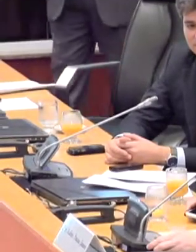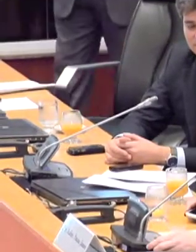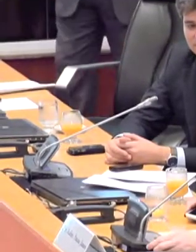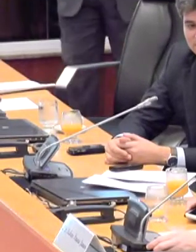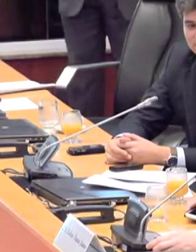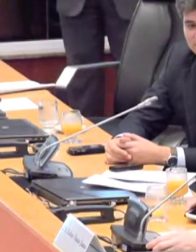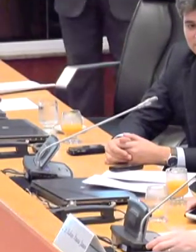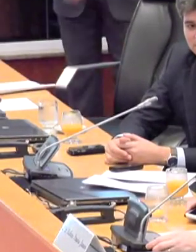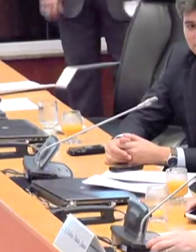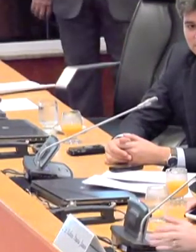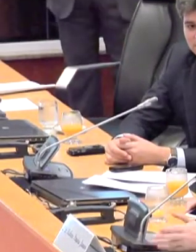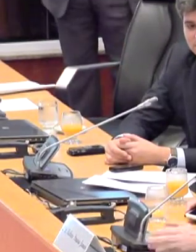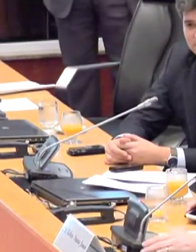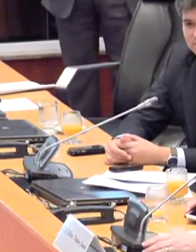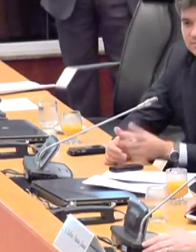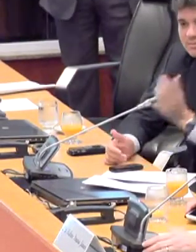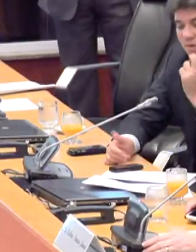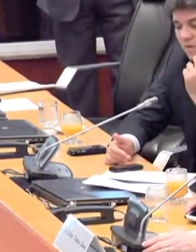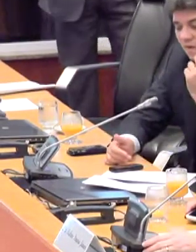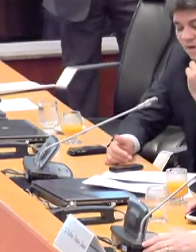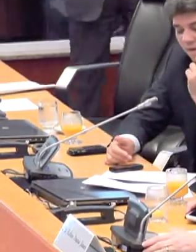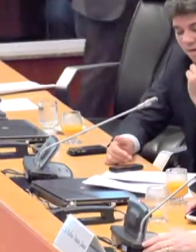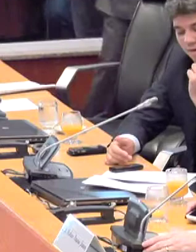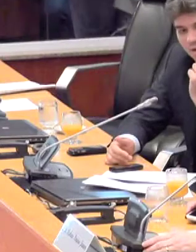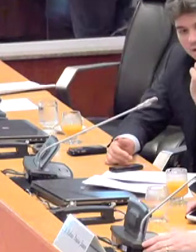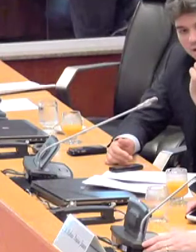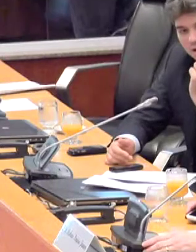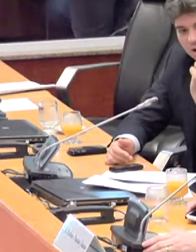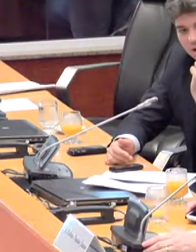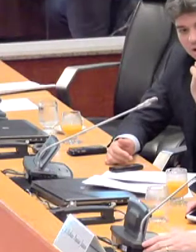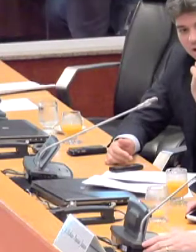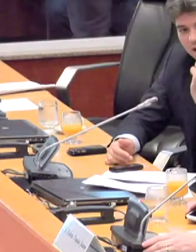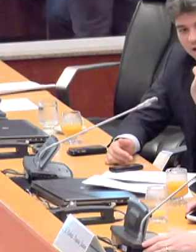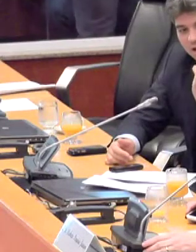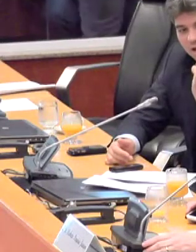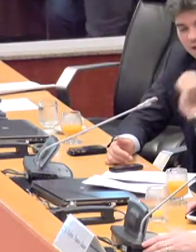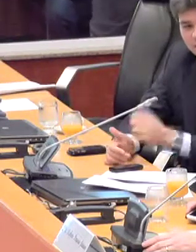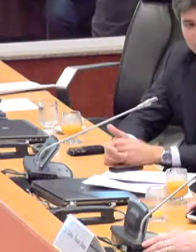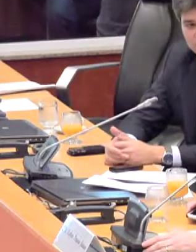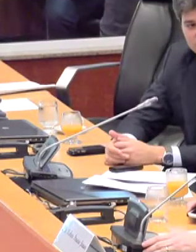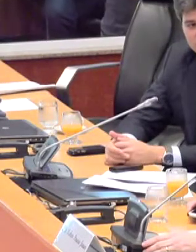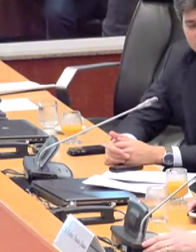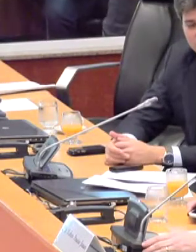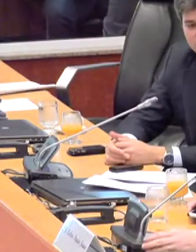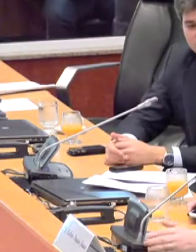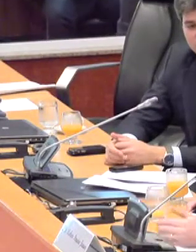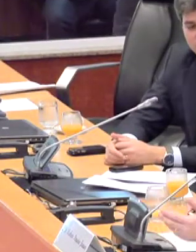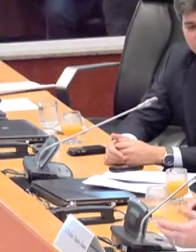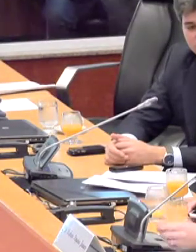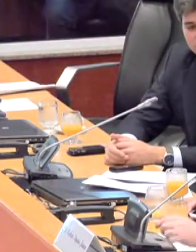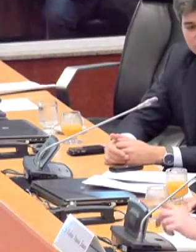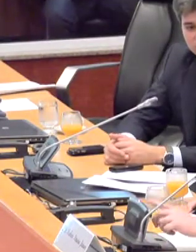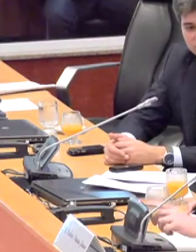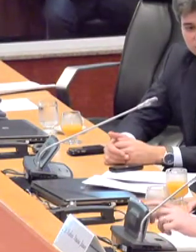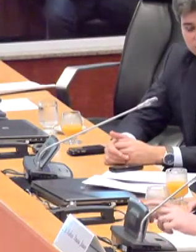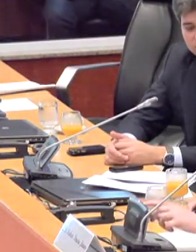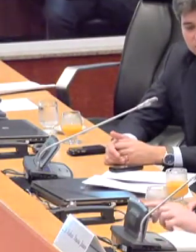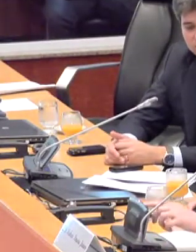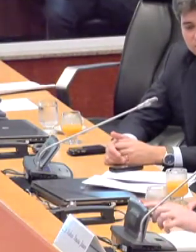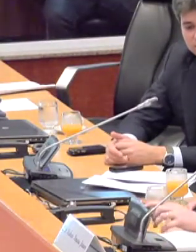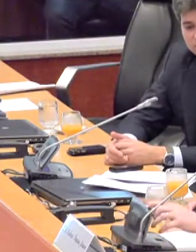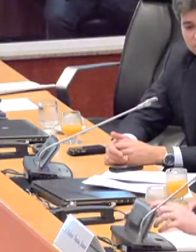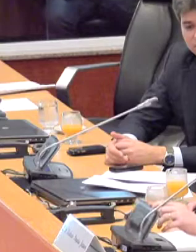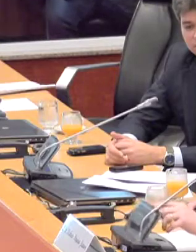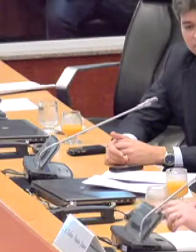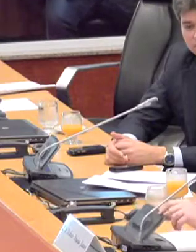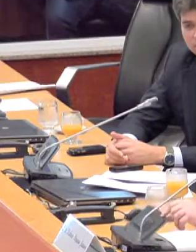mas tem o professor Wellington, que se elegeu, e faço votos que ele venha para cá, para